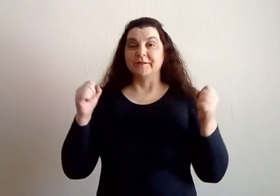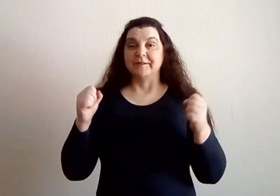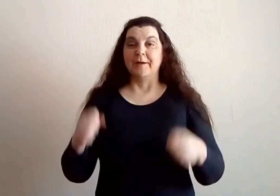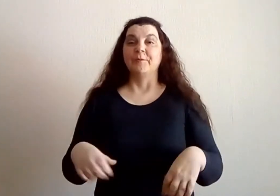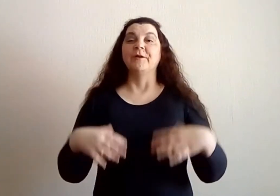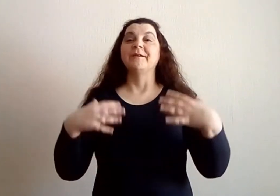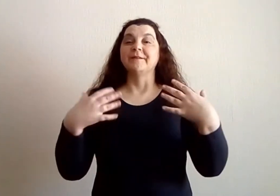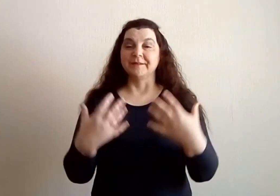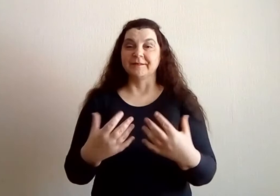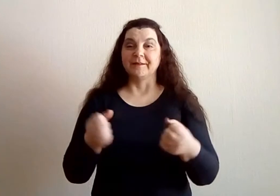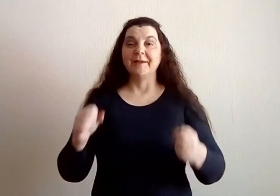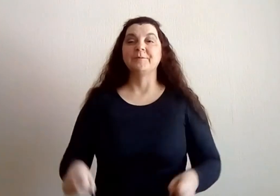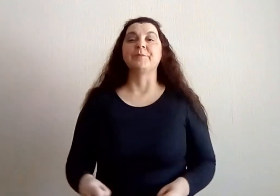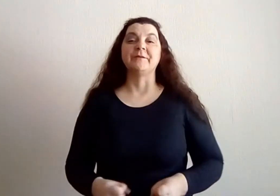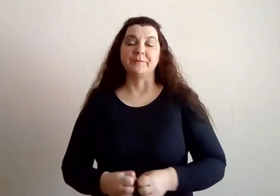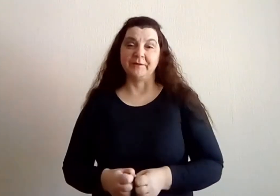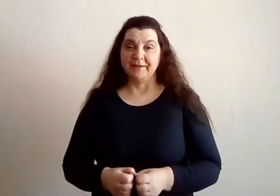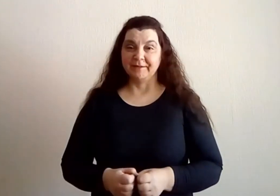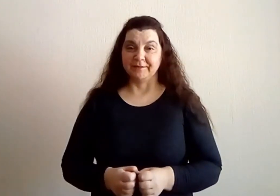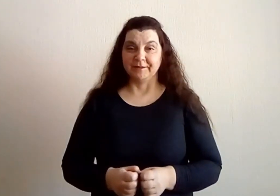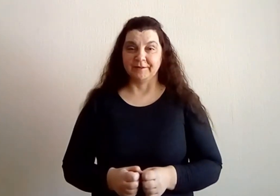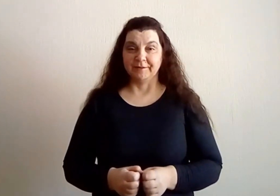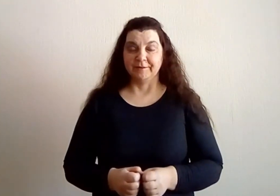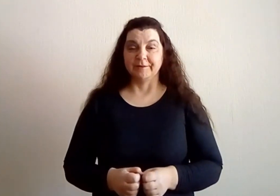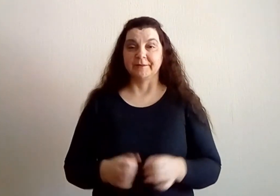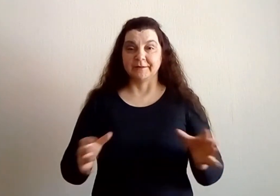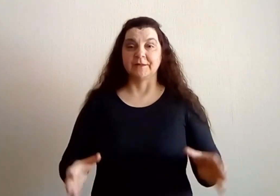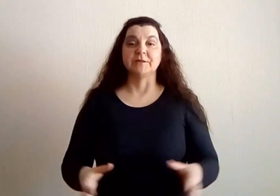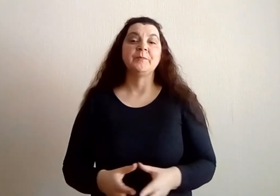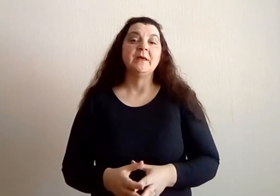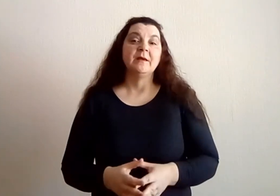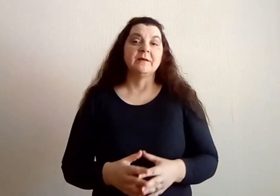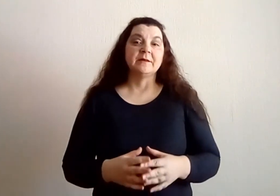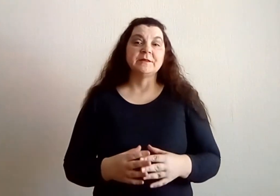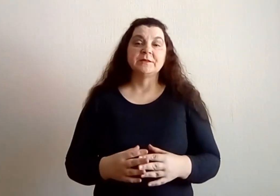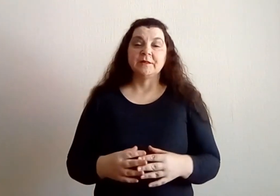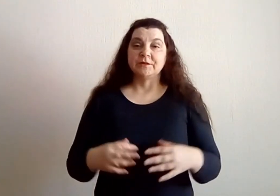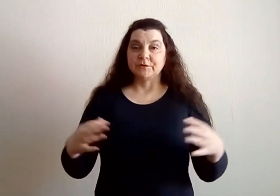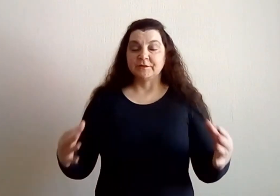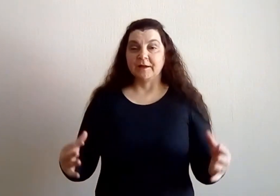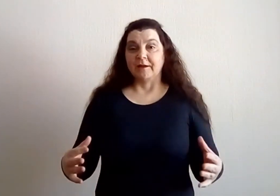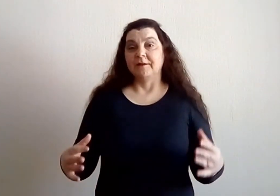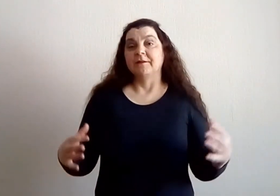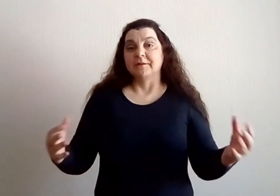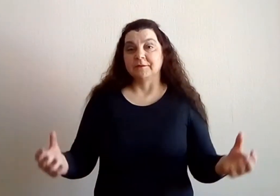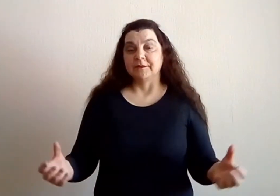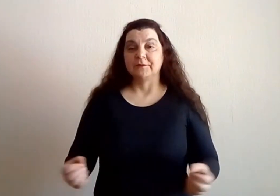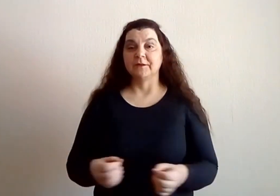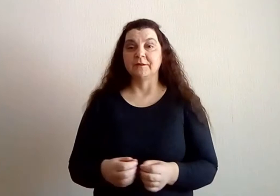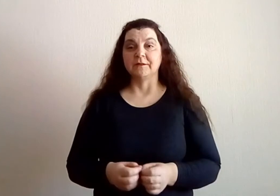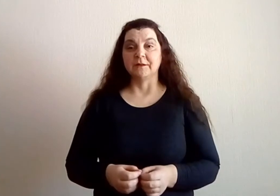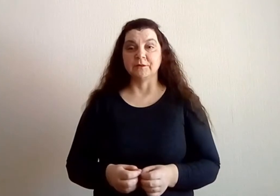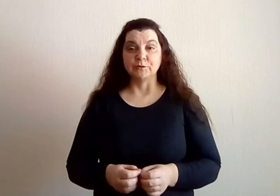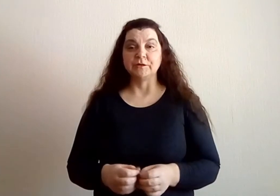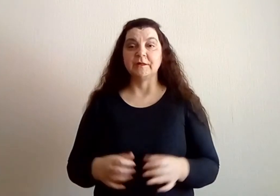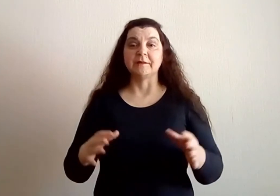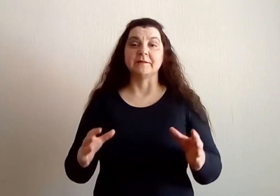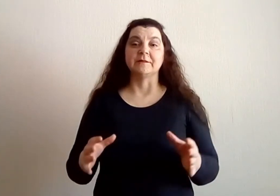самый дедлайн при выполнении тех или иных задач? Я считаю, что да, действительно нужно, если